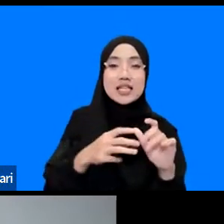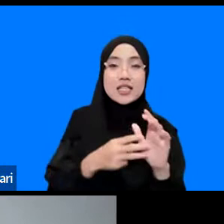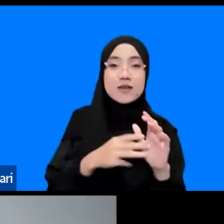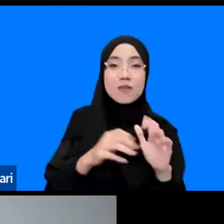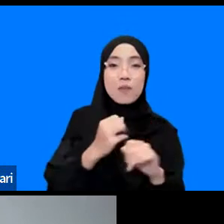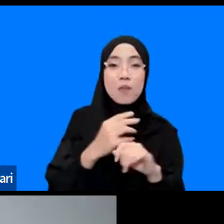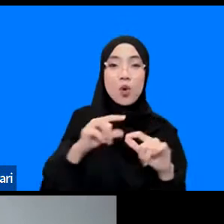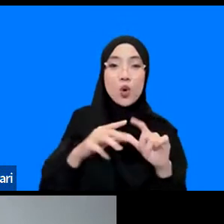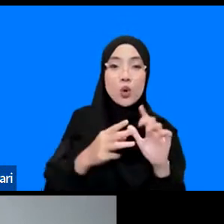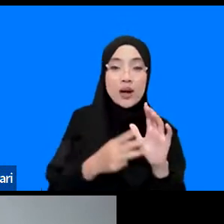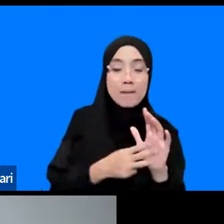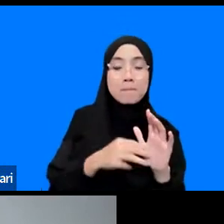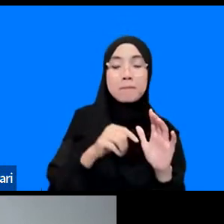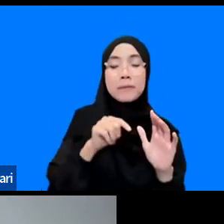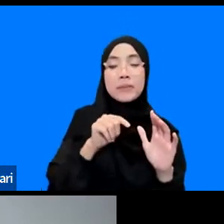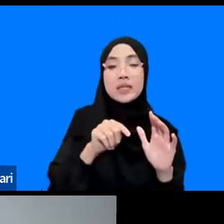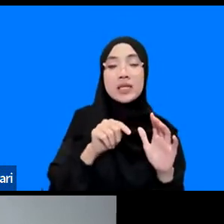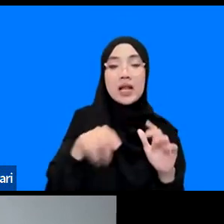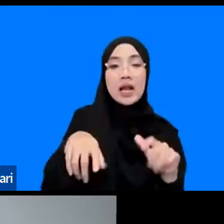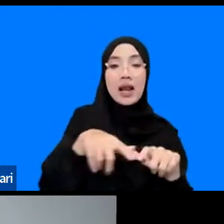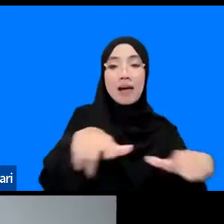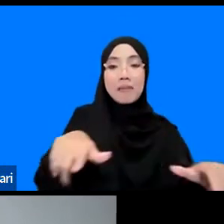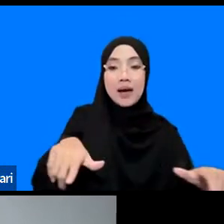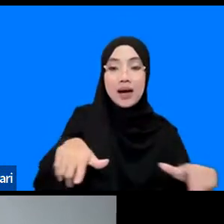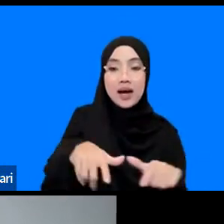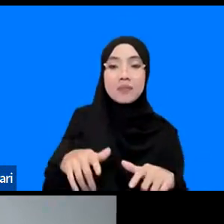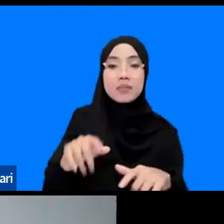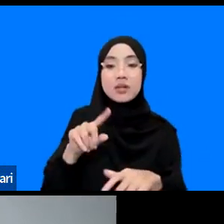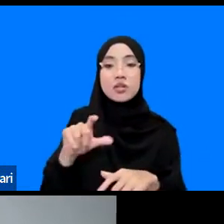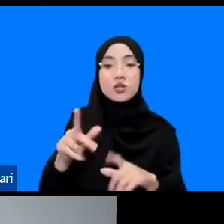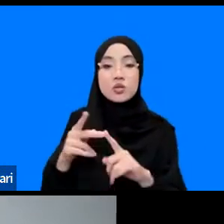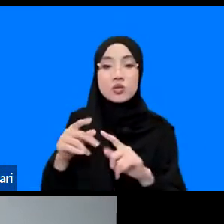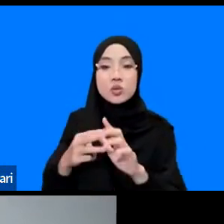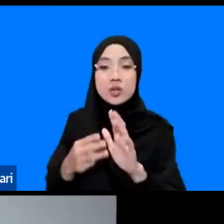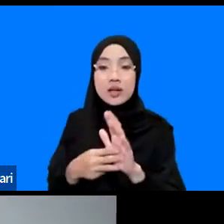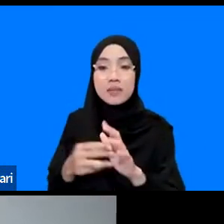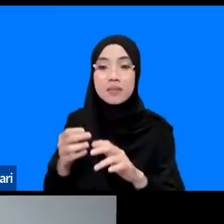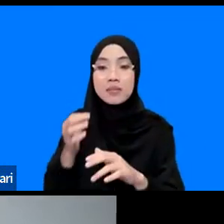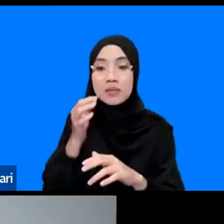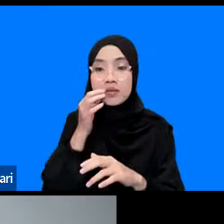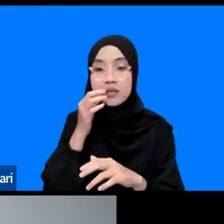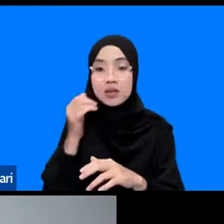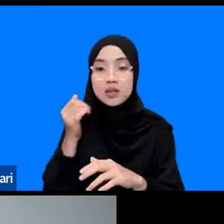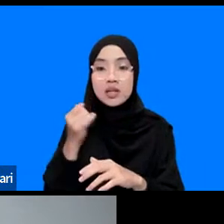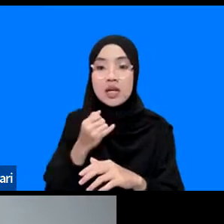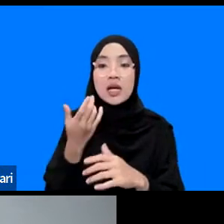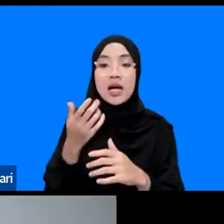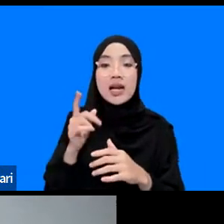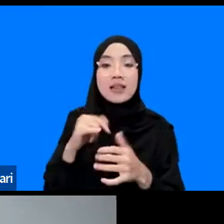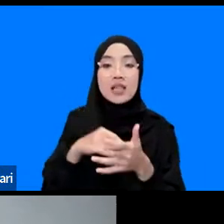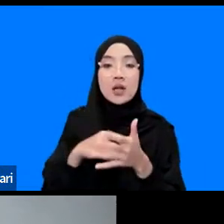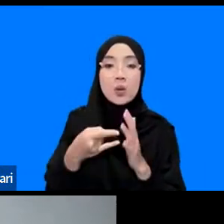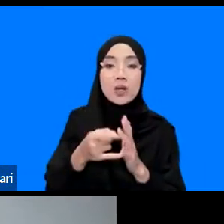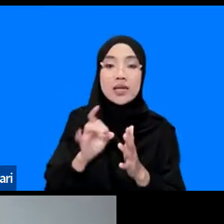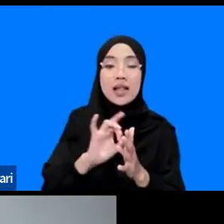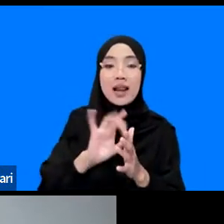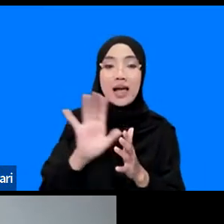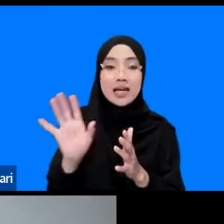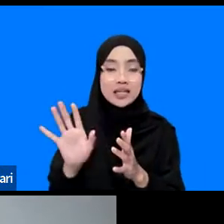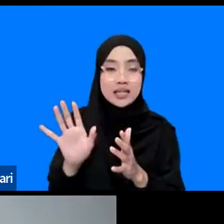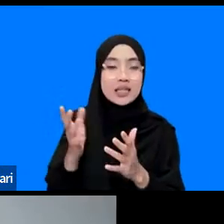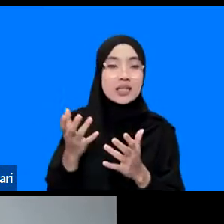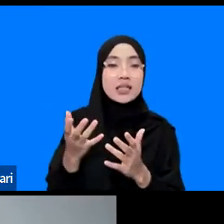lapangan begitu kira-kira Bang Zulham saya di porsi kalau keliru kemudian ada teknologi lain yang sifatnya